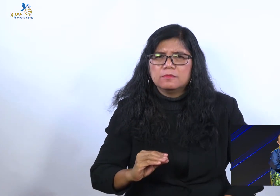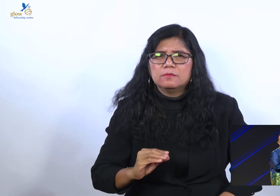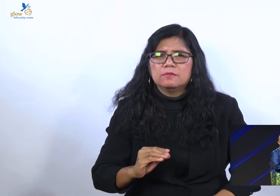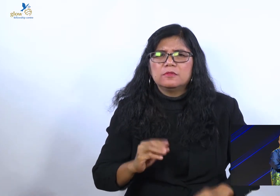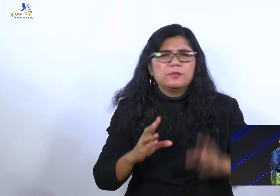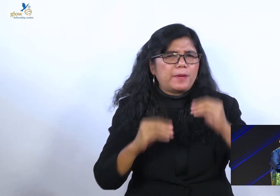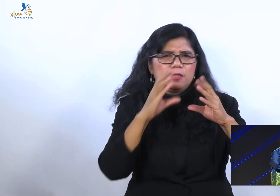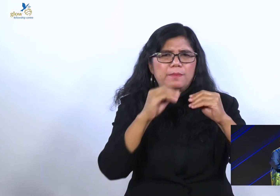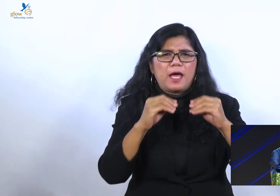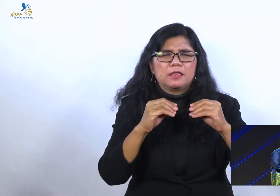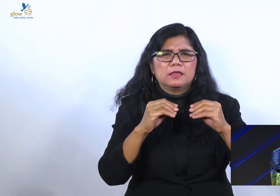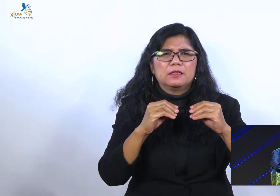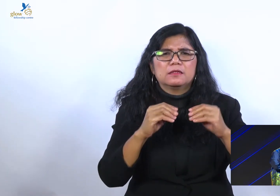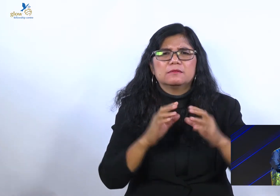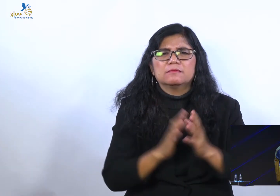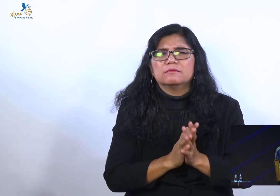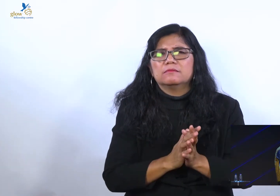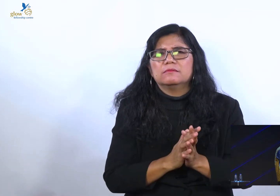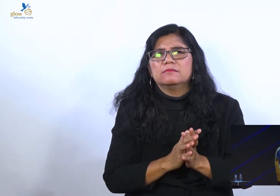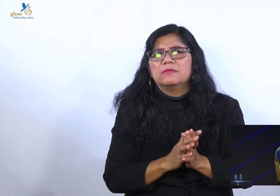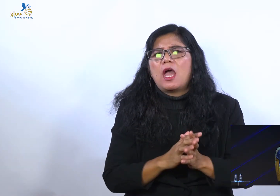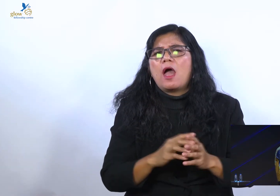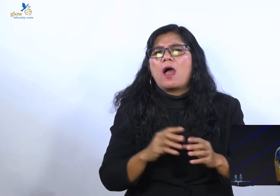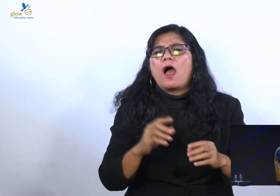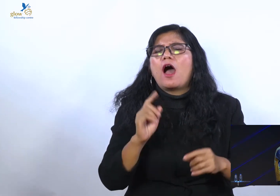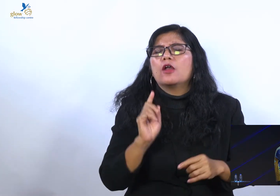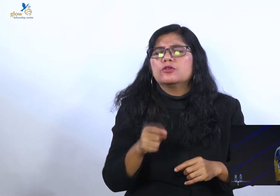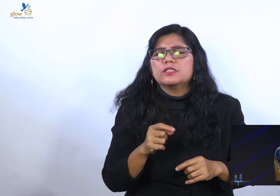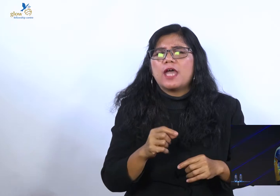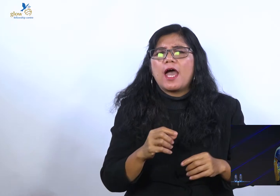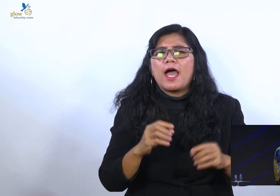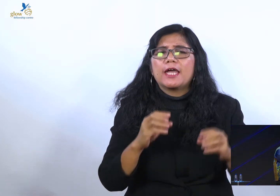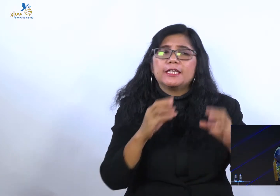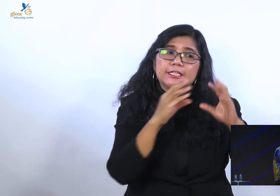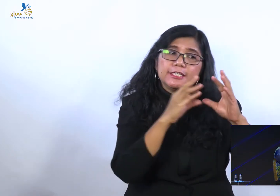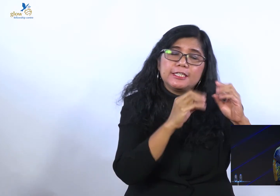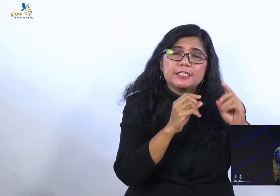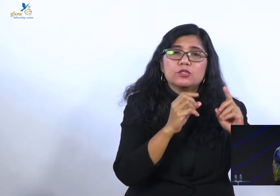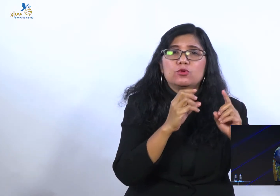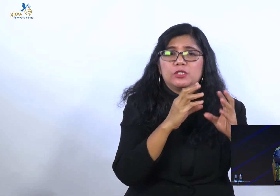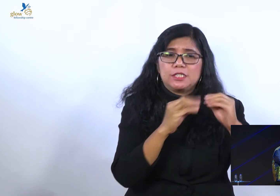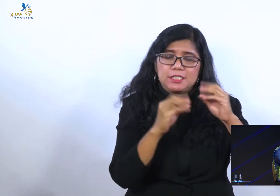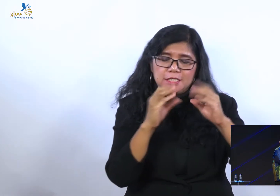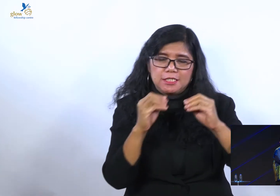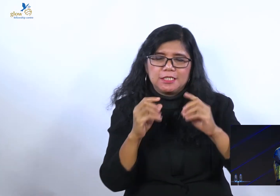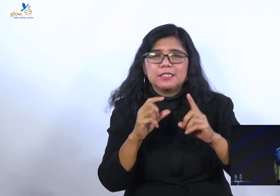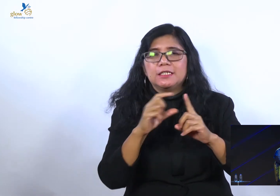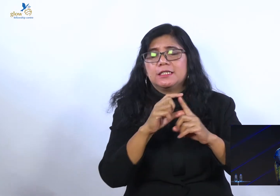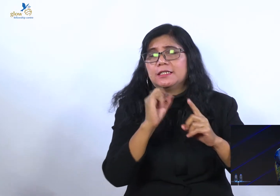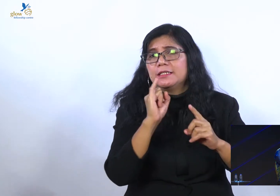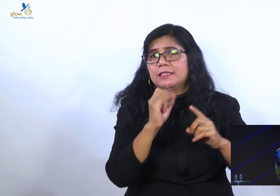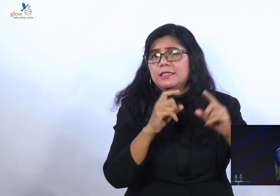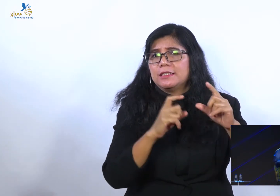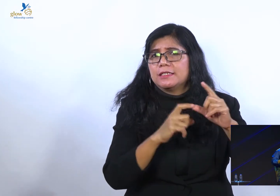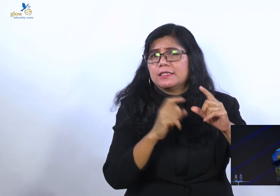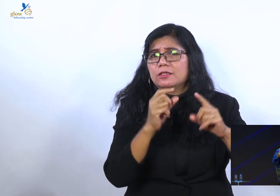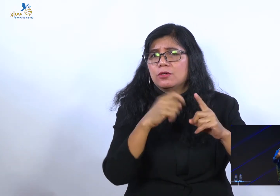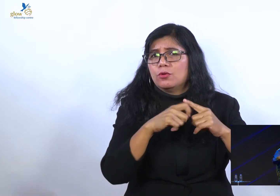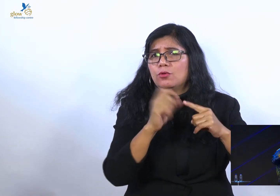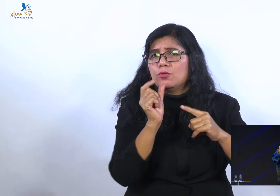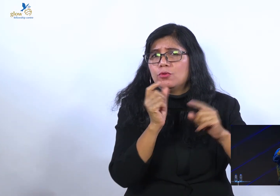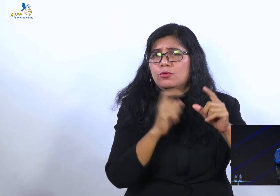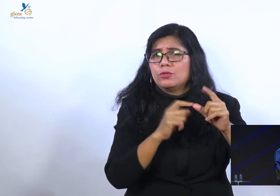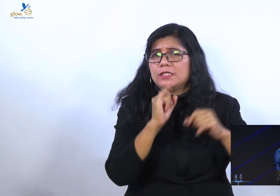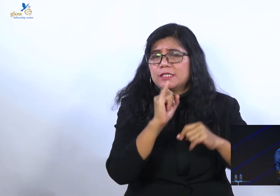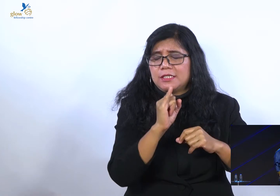Iya kan. Karena debat hanya mencari pemenang. Iya kan. Debat hanya mencari pemenang. Iya kan. Tapi